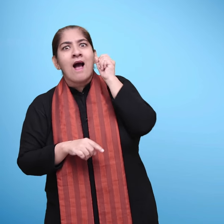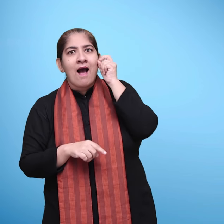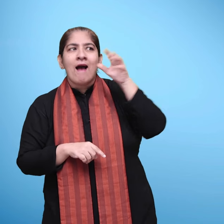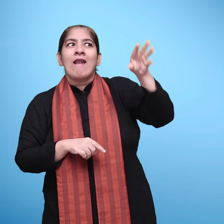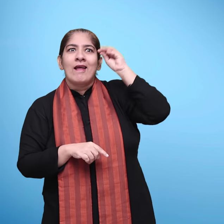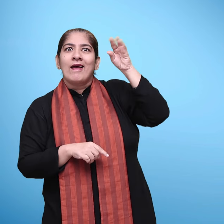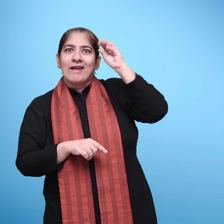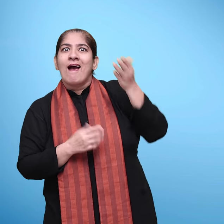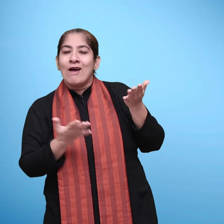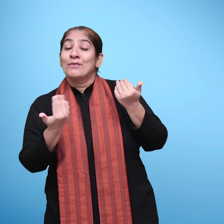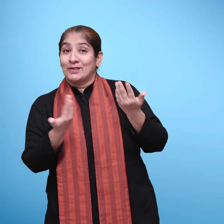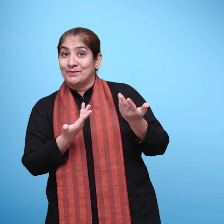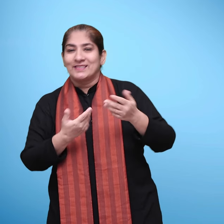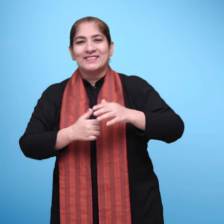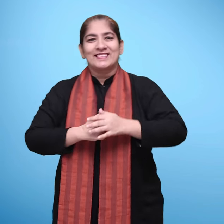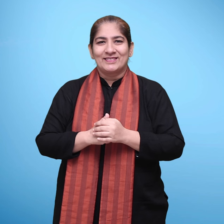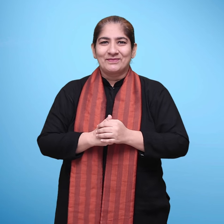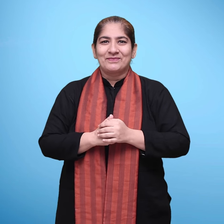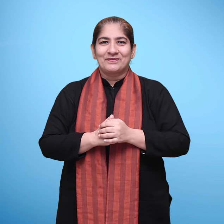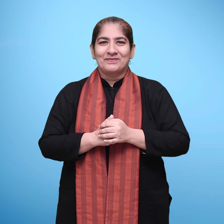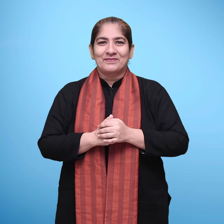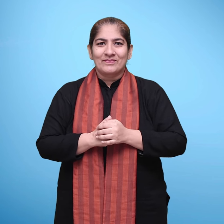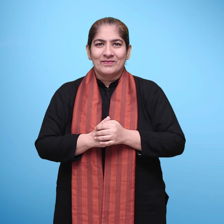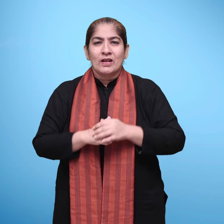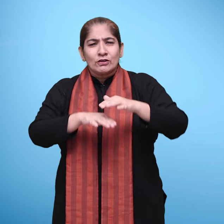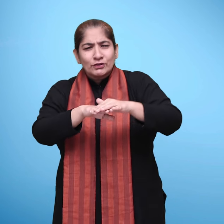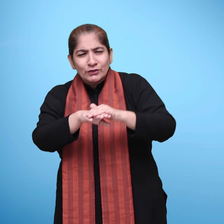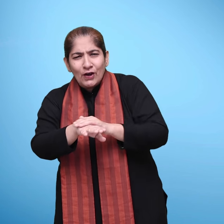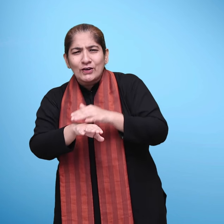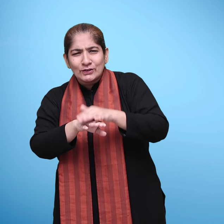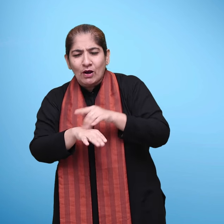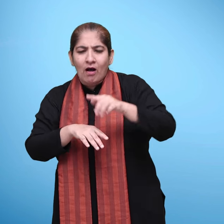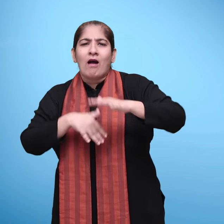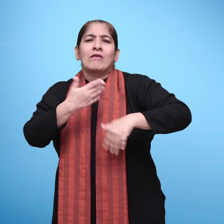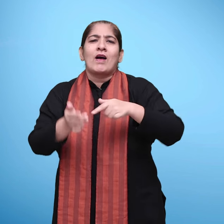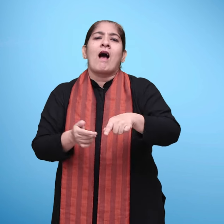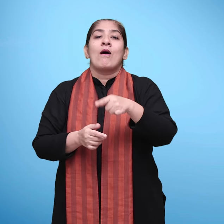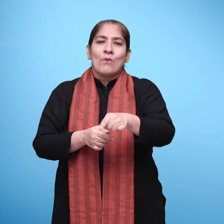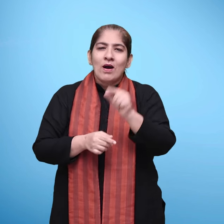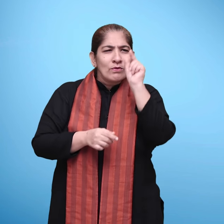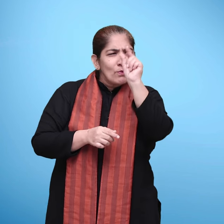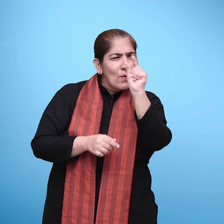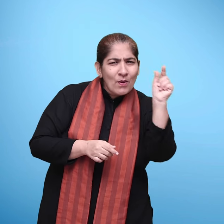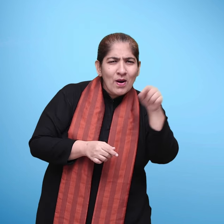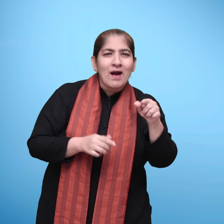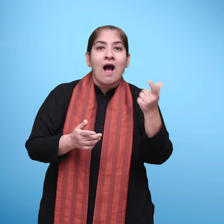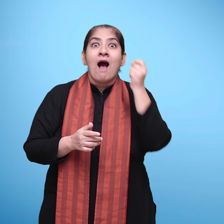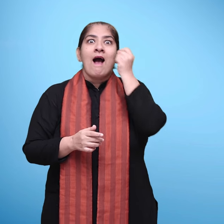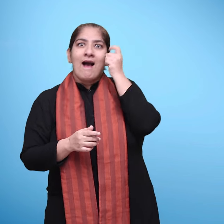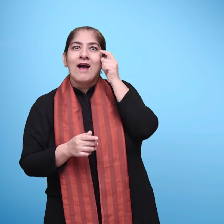लगा कर इन शब्दों की पहचान करने को भी कहा जा सकता है जैसे जैसे आगे बढ़ेंगे, बच्चे कुछ अन्यवर्ण और